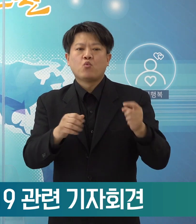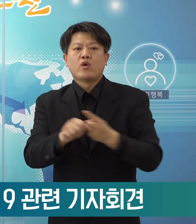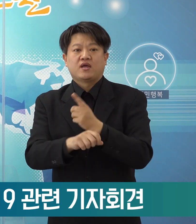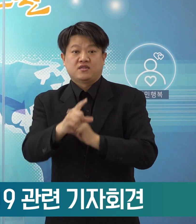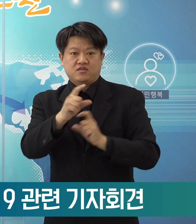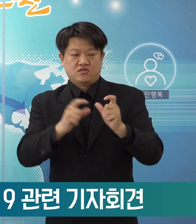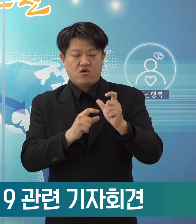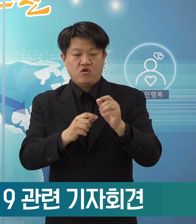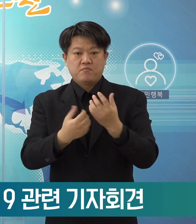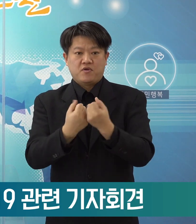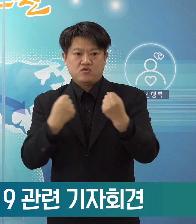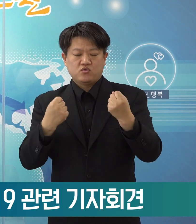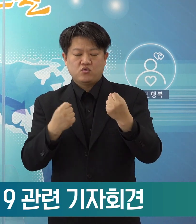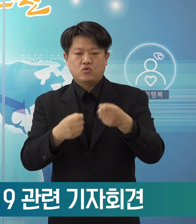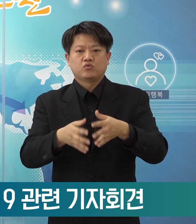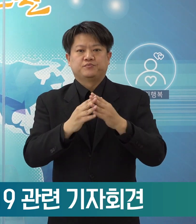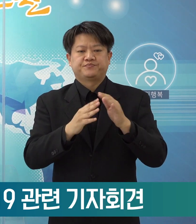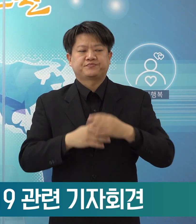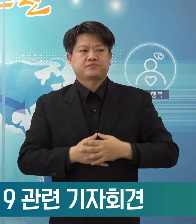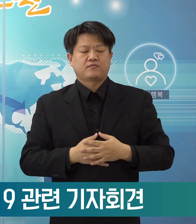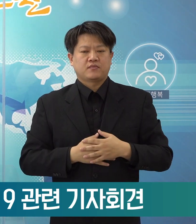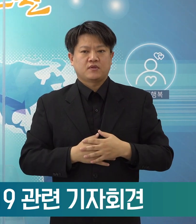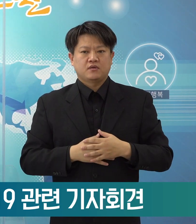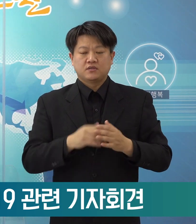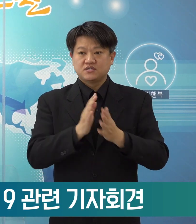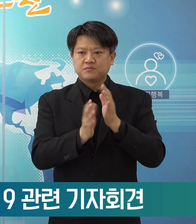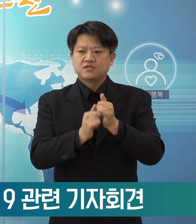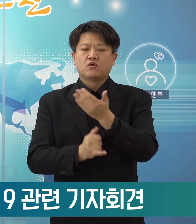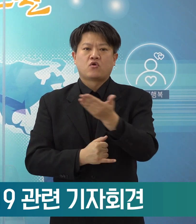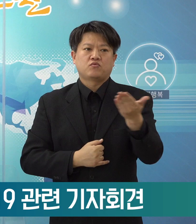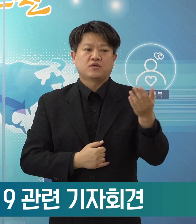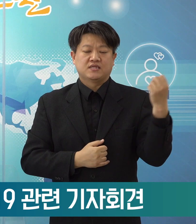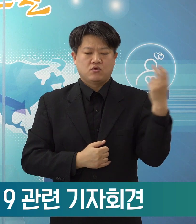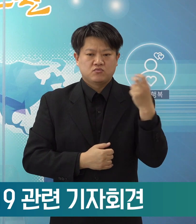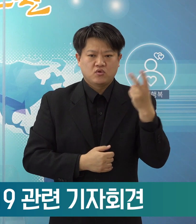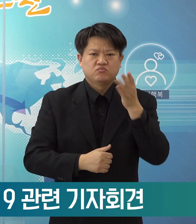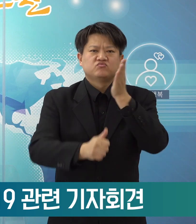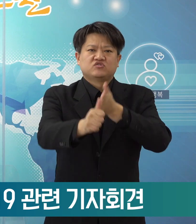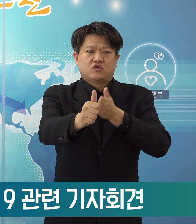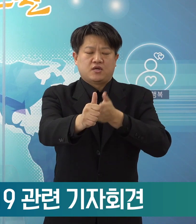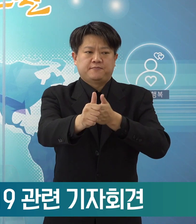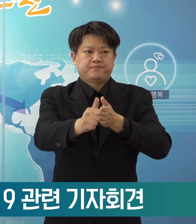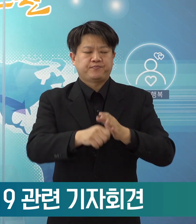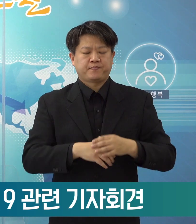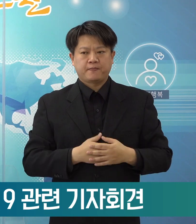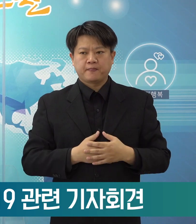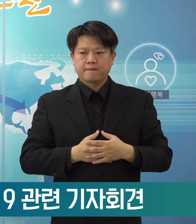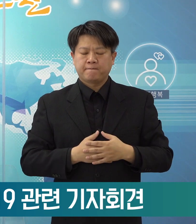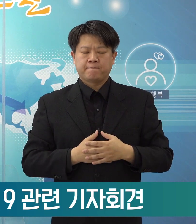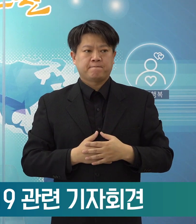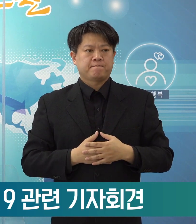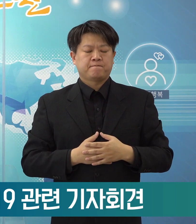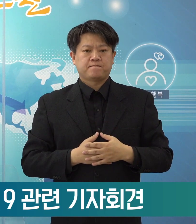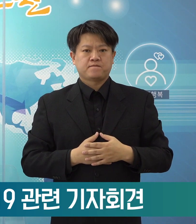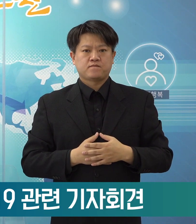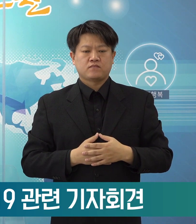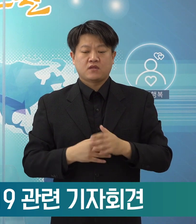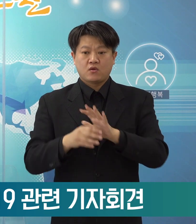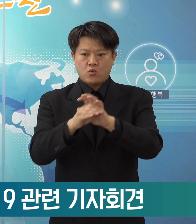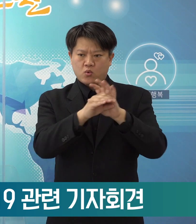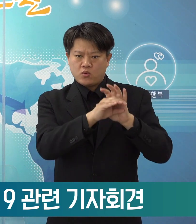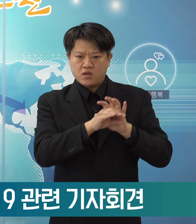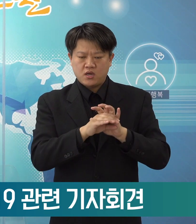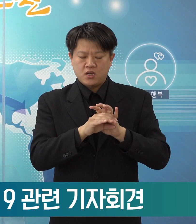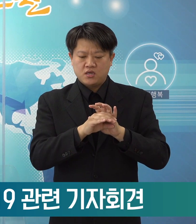별도 구성되겠습니다. 시민 여러분께 거듭 당부 말씀드립니다. 코로나